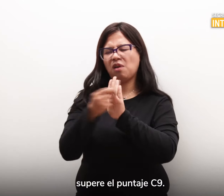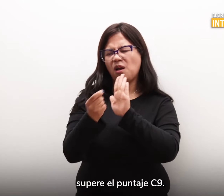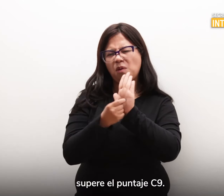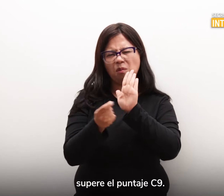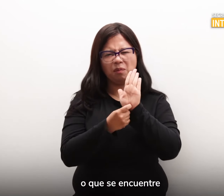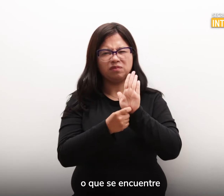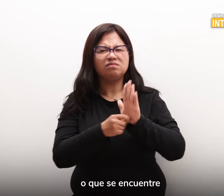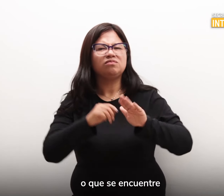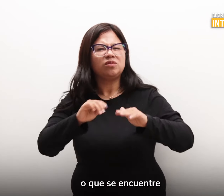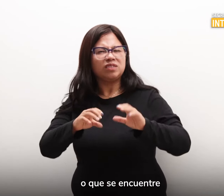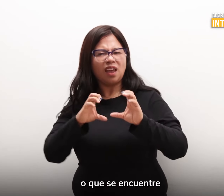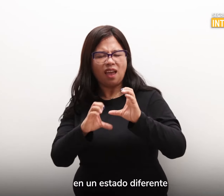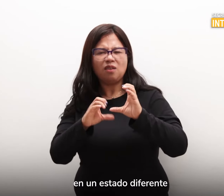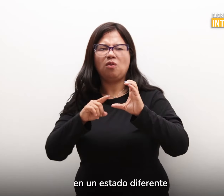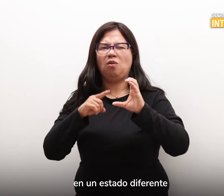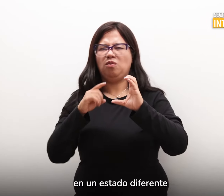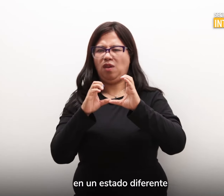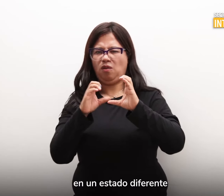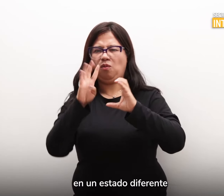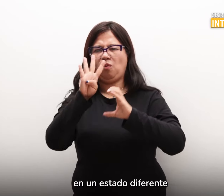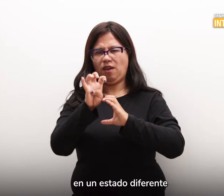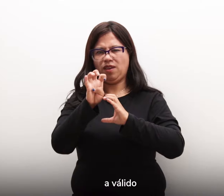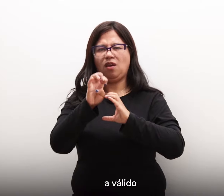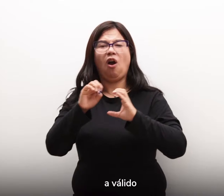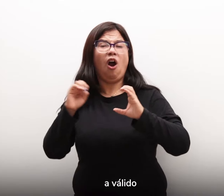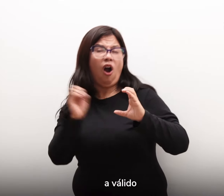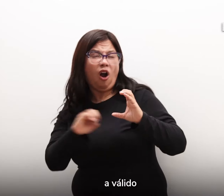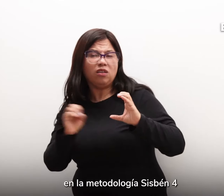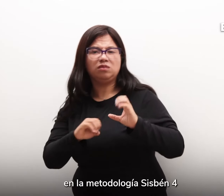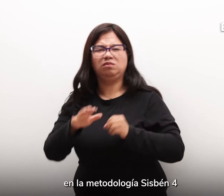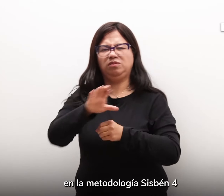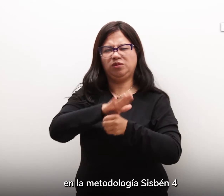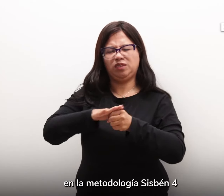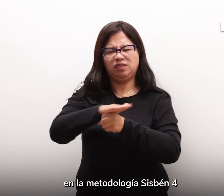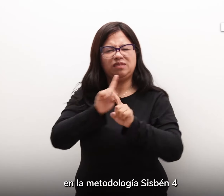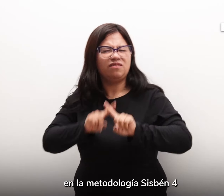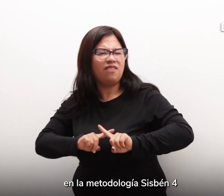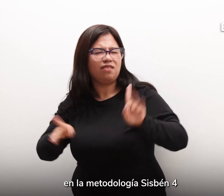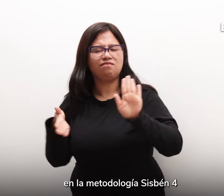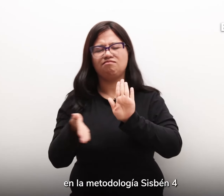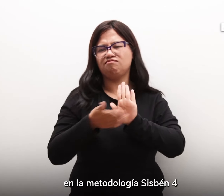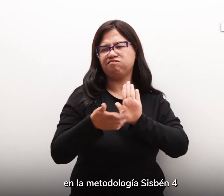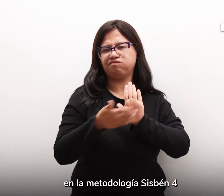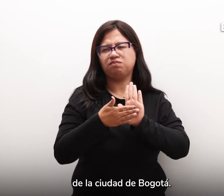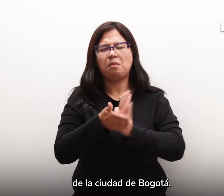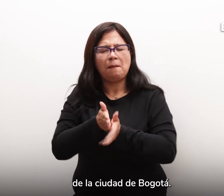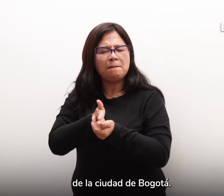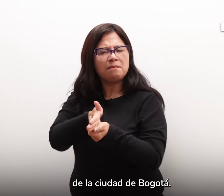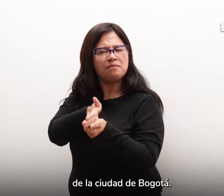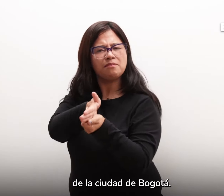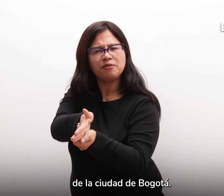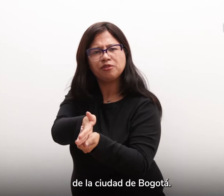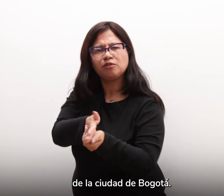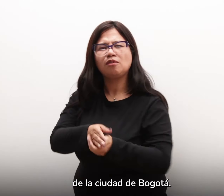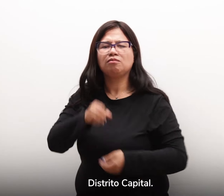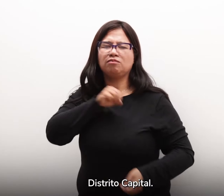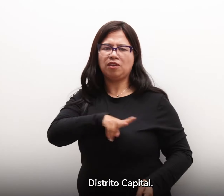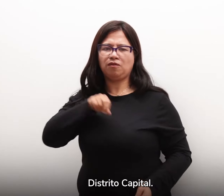o que se encuentre en un estado diferente a válido en la metodología CIS-24 de la Ciudad de Bogotá, Distrito